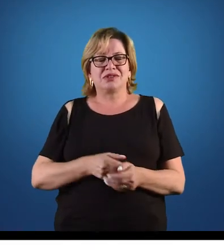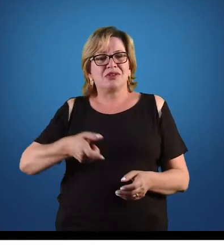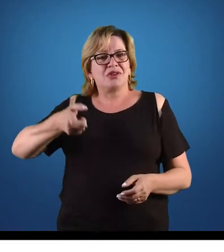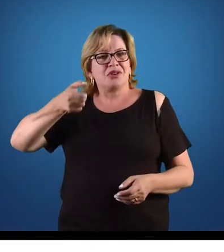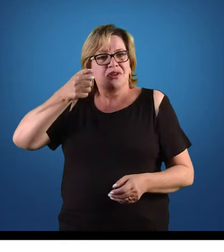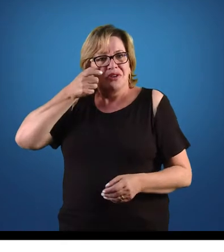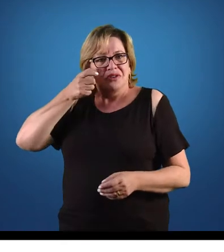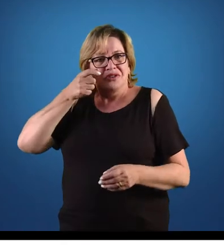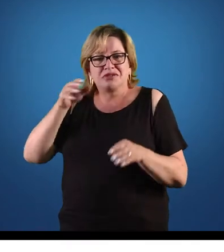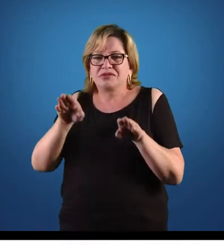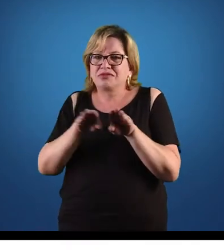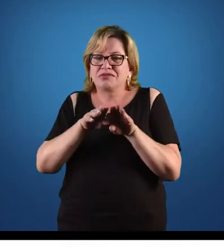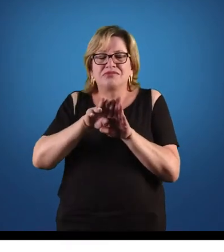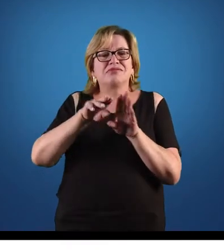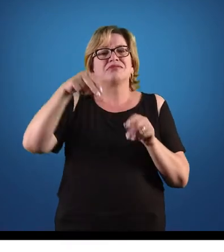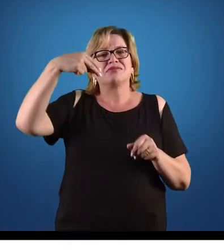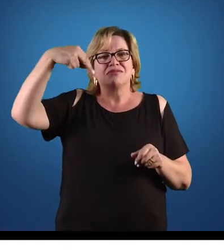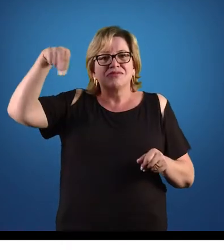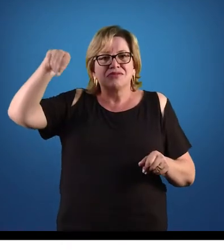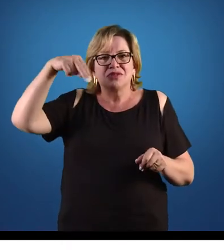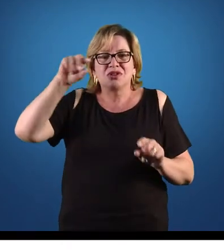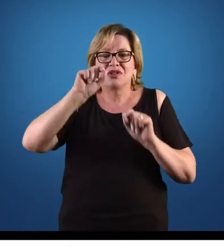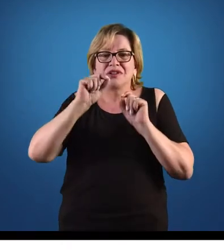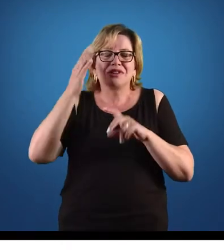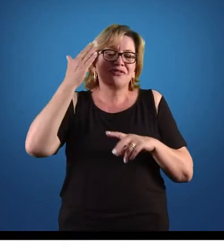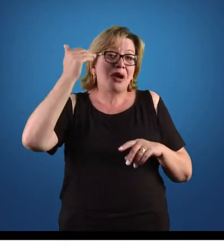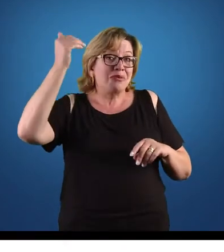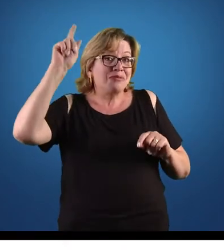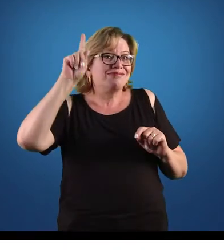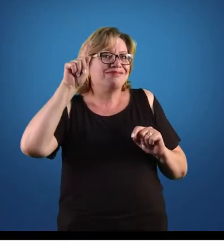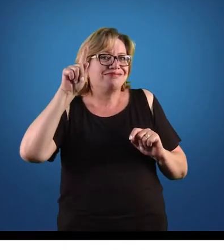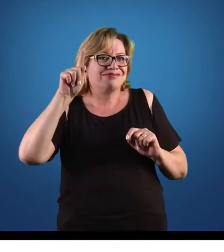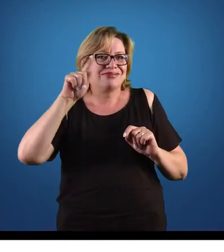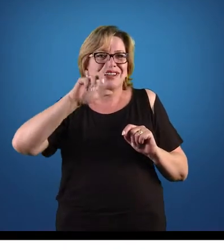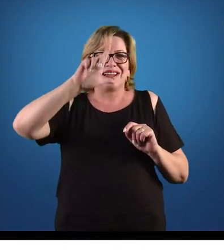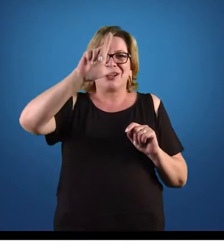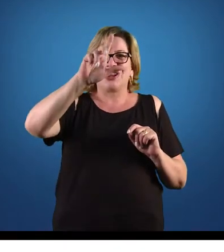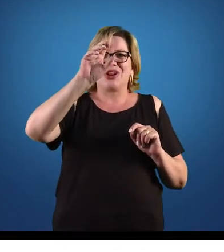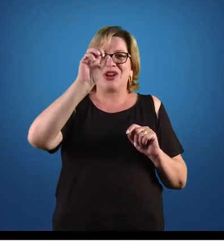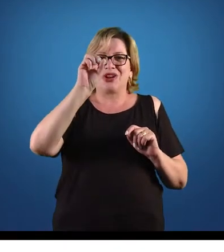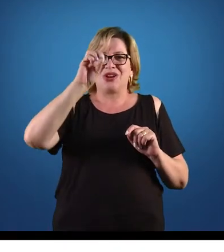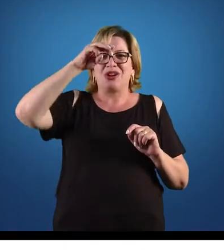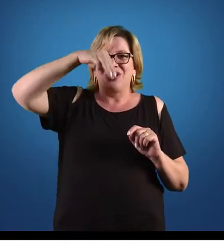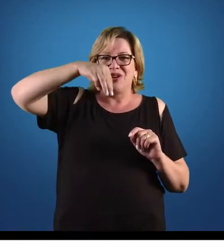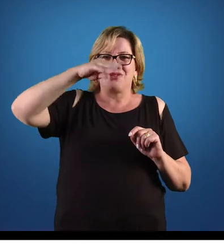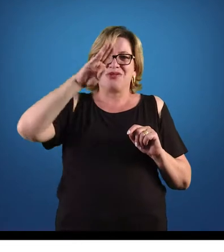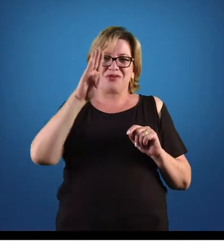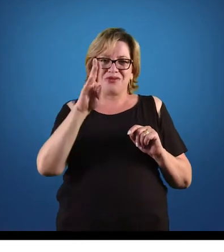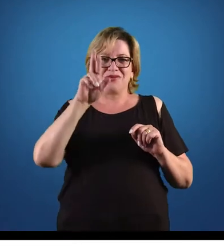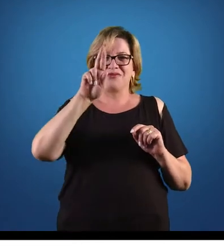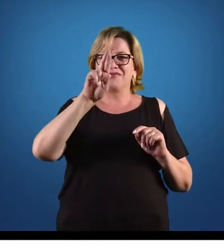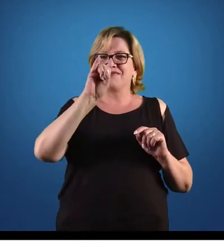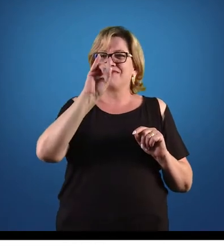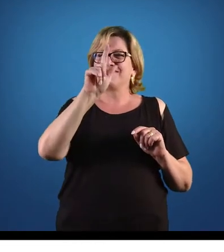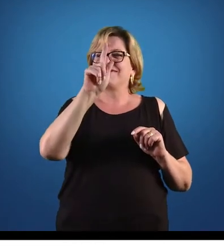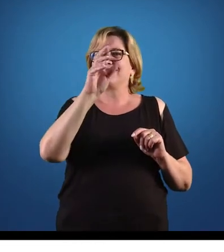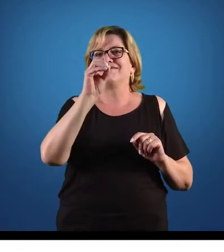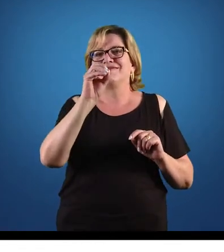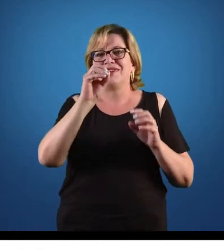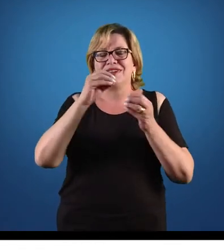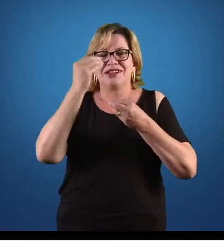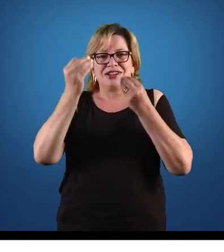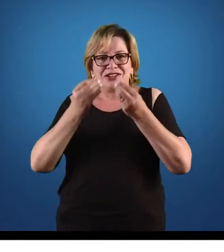Observando um nematóide típico, o mais famoso dos nematóides aí é a lombriga, o Ascaris lumbricoides, um verme que